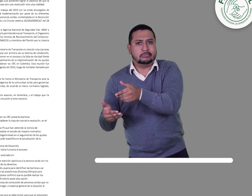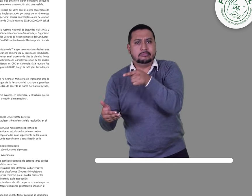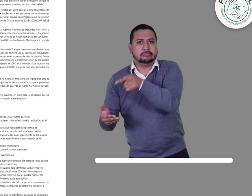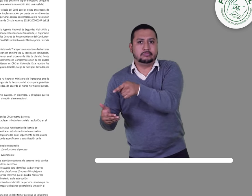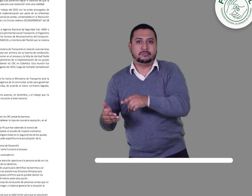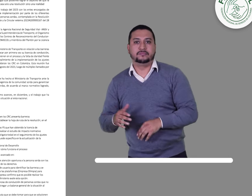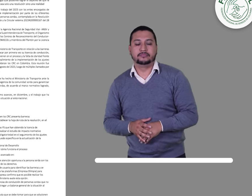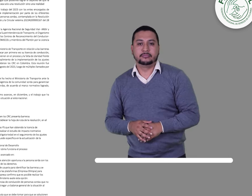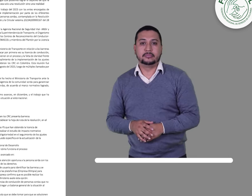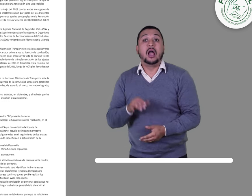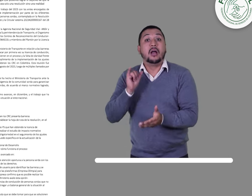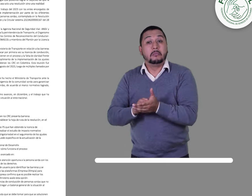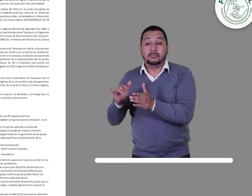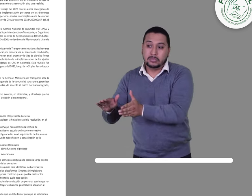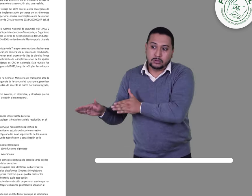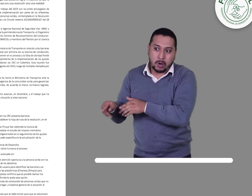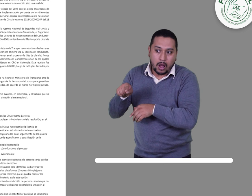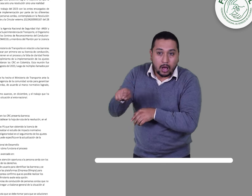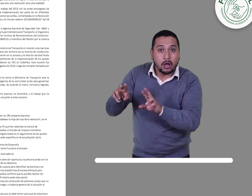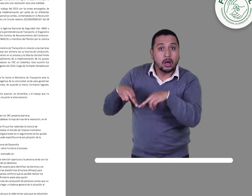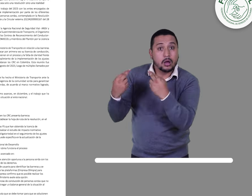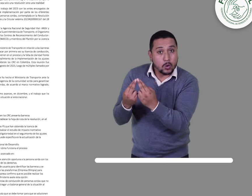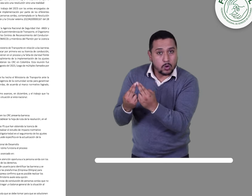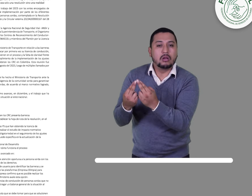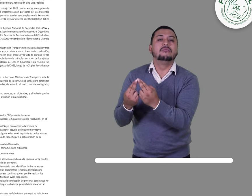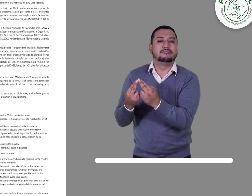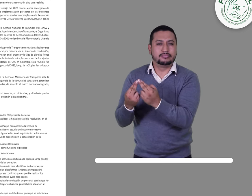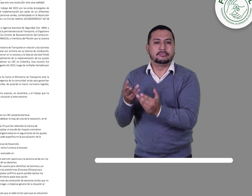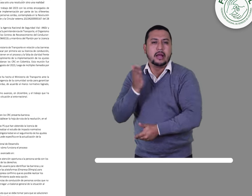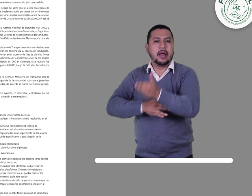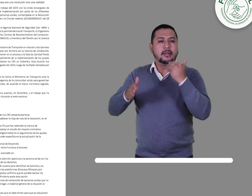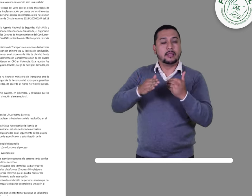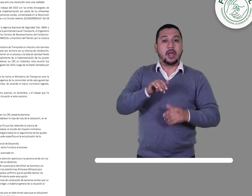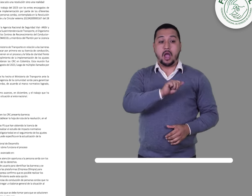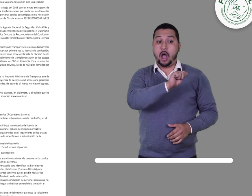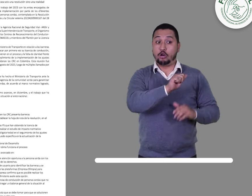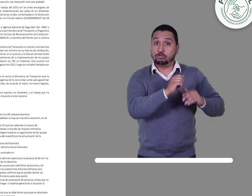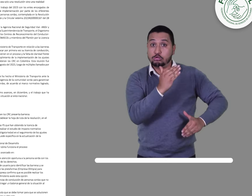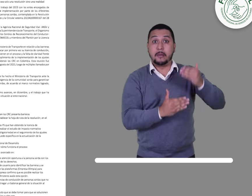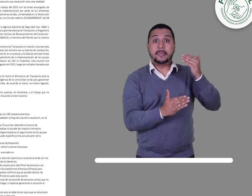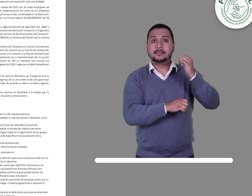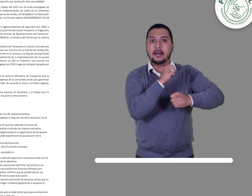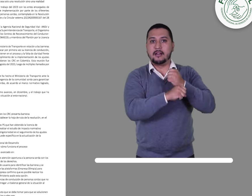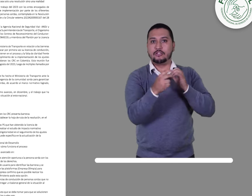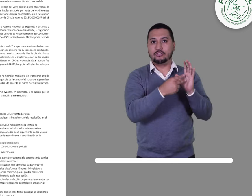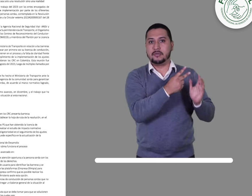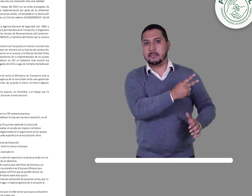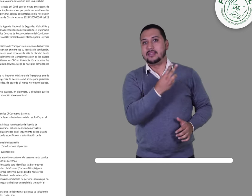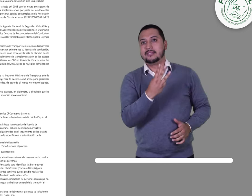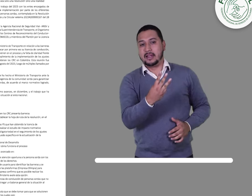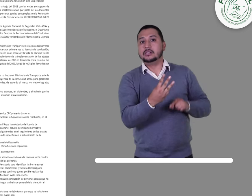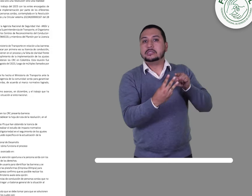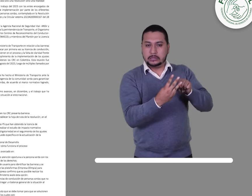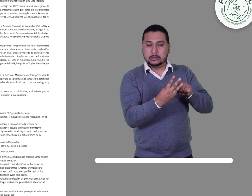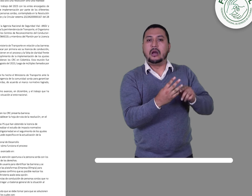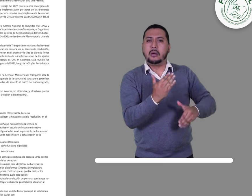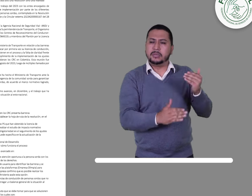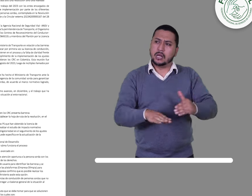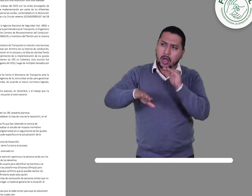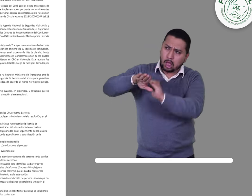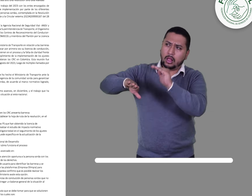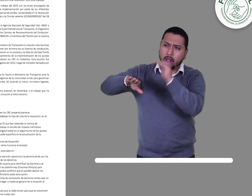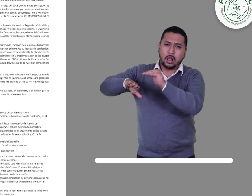Esta reunión fue resultado de dos encuentros más que se realizaron desde agosto del año 2023